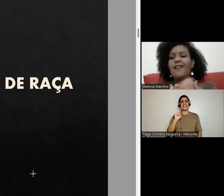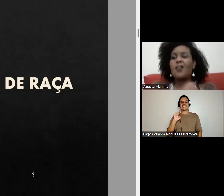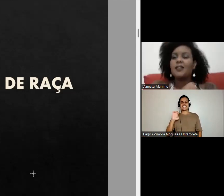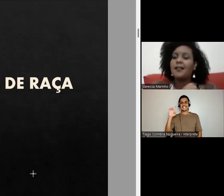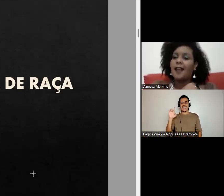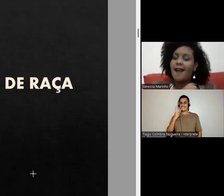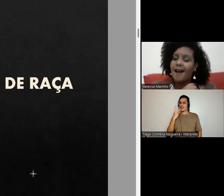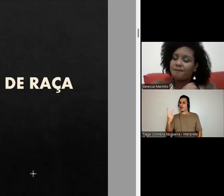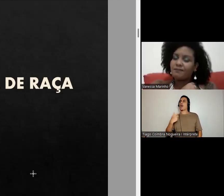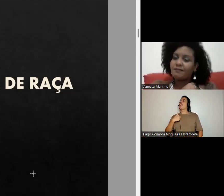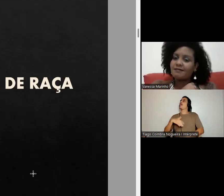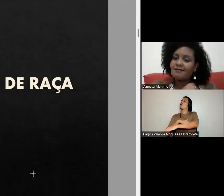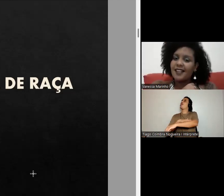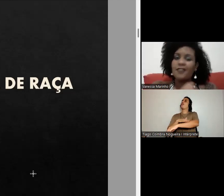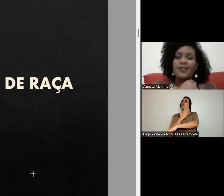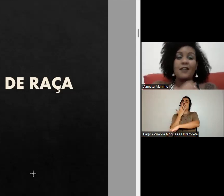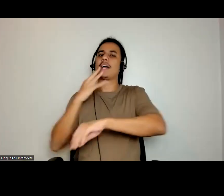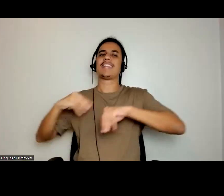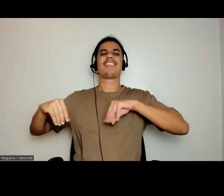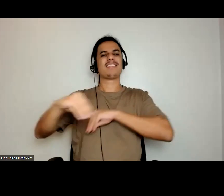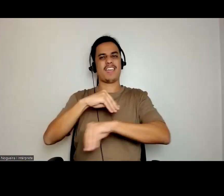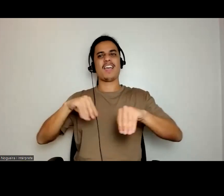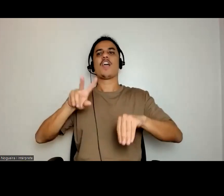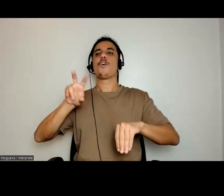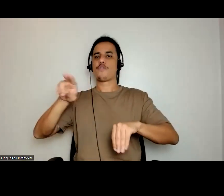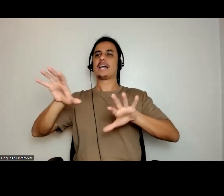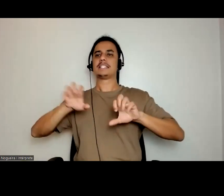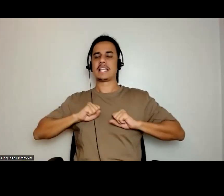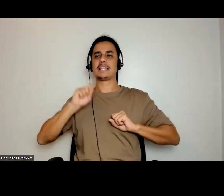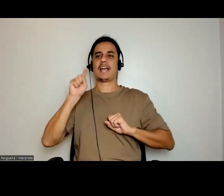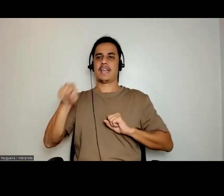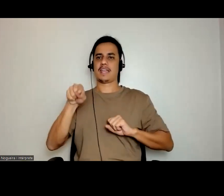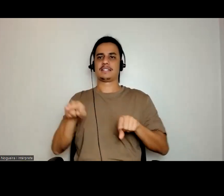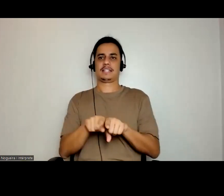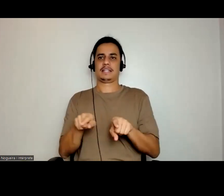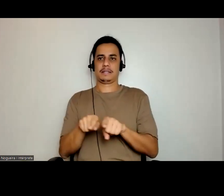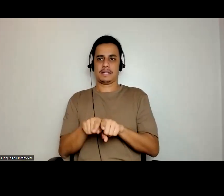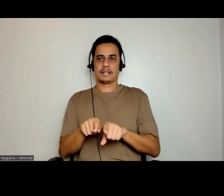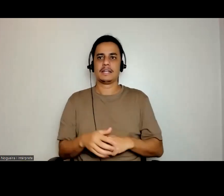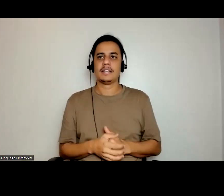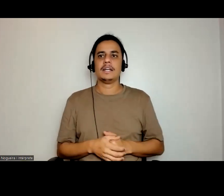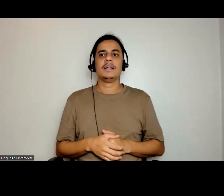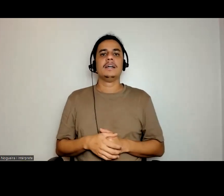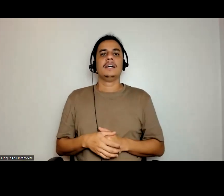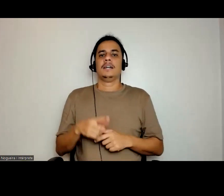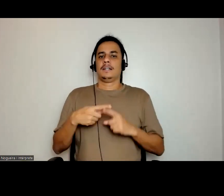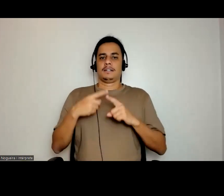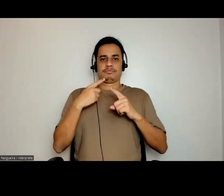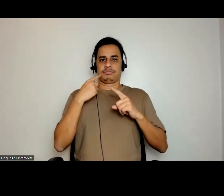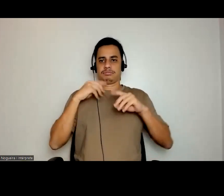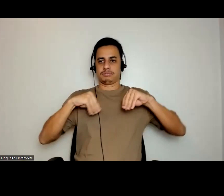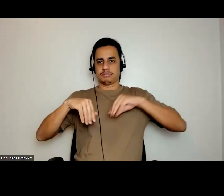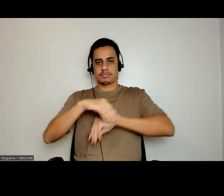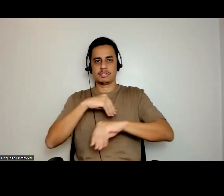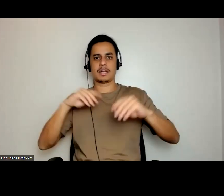eu tenho a cor da terra, eu tenho a cor da terra. Então, a cor da pele, os traços fisionômicos, o